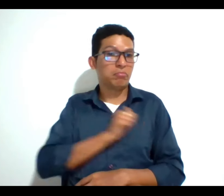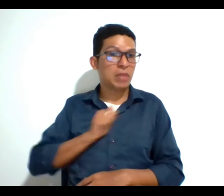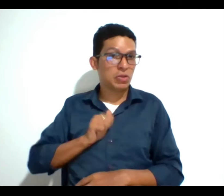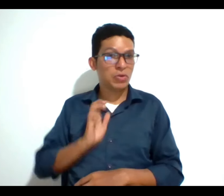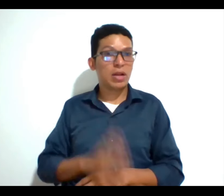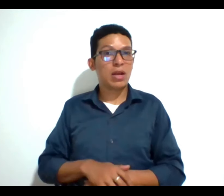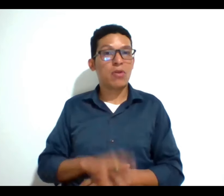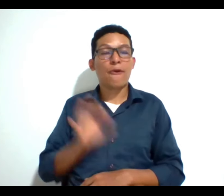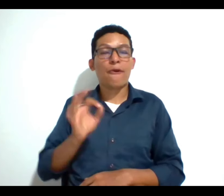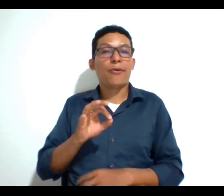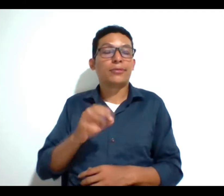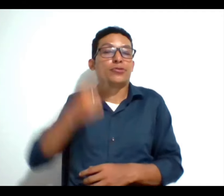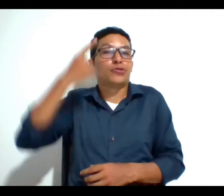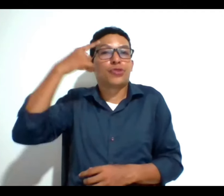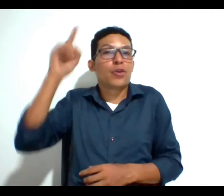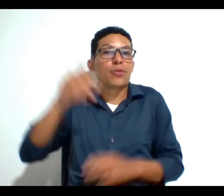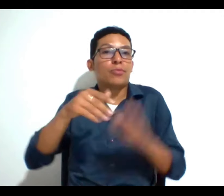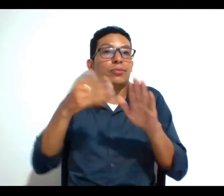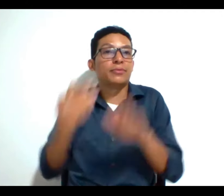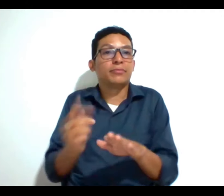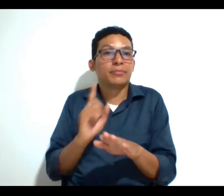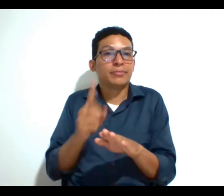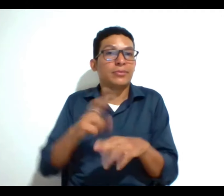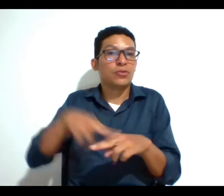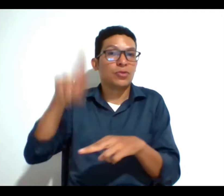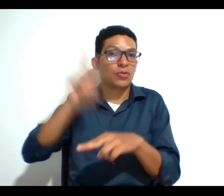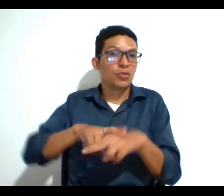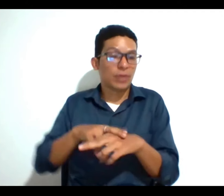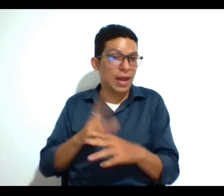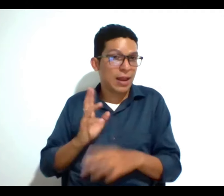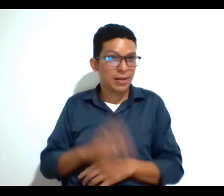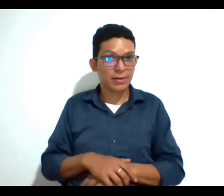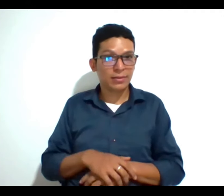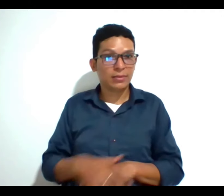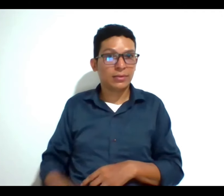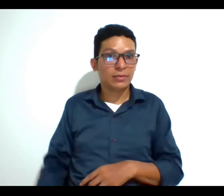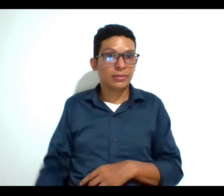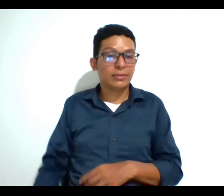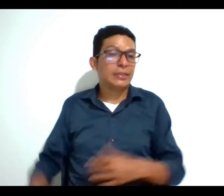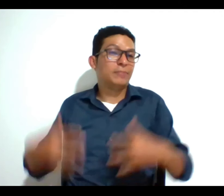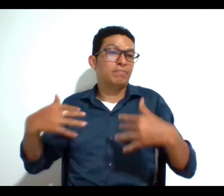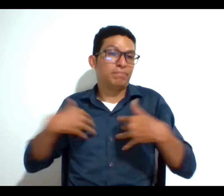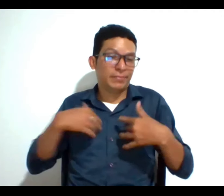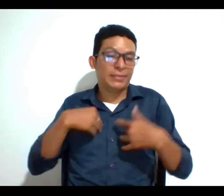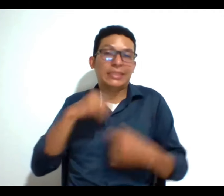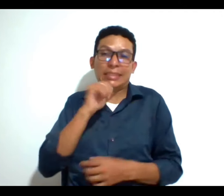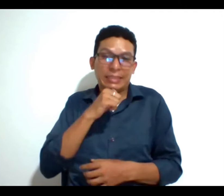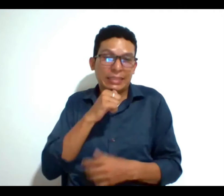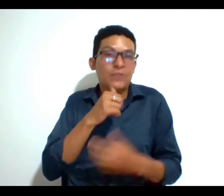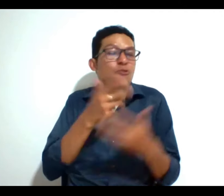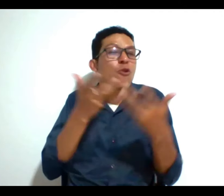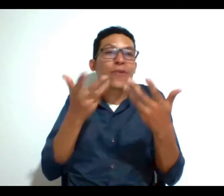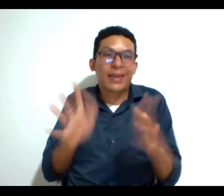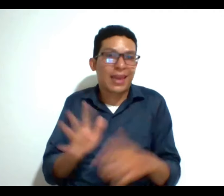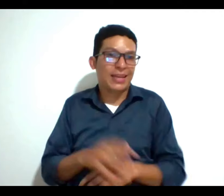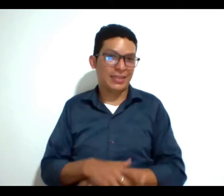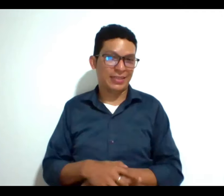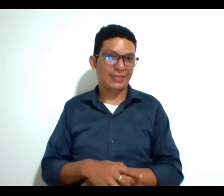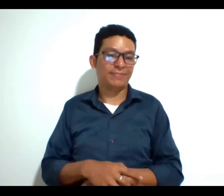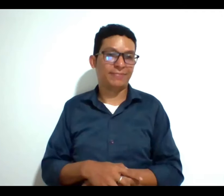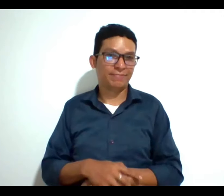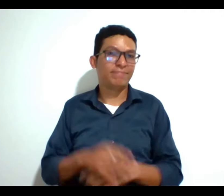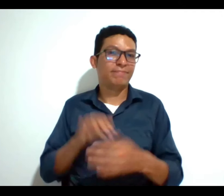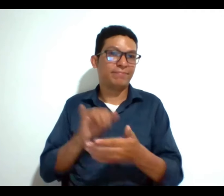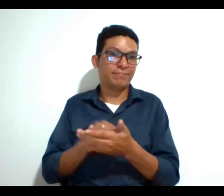muerto pues por causas naturales que justa y han sufrido que era justamente lo que las personas querían evitar en primer lugar